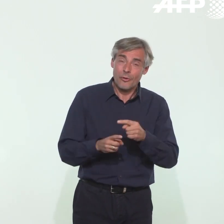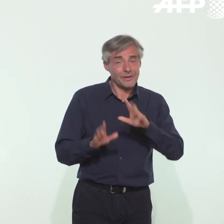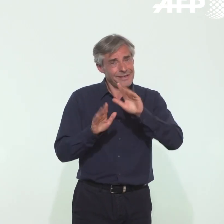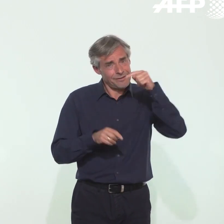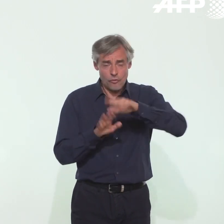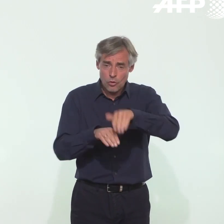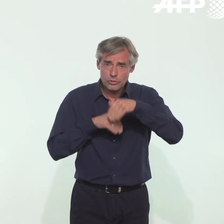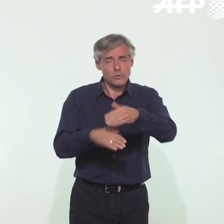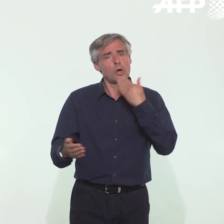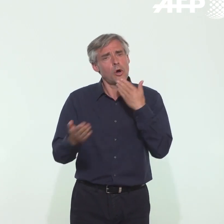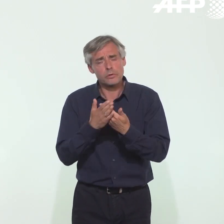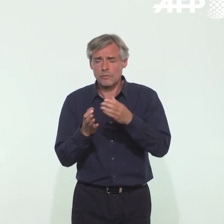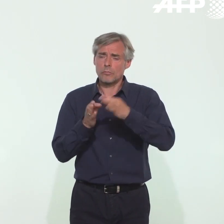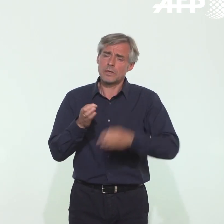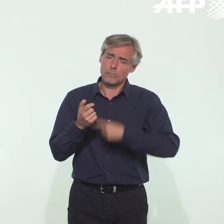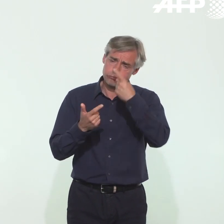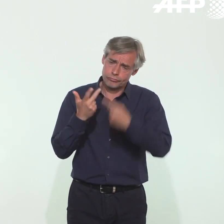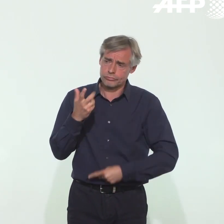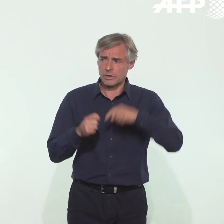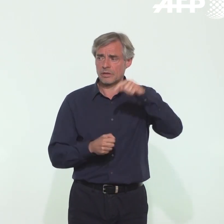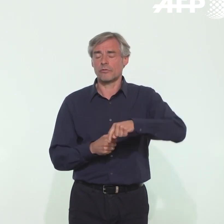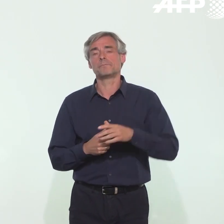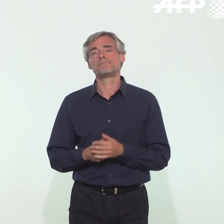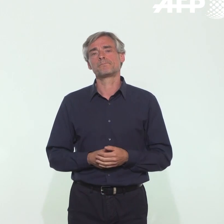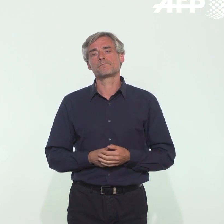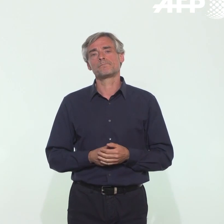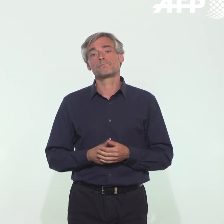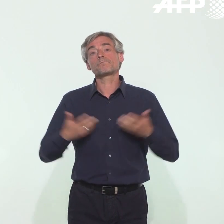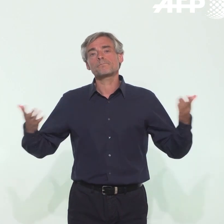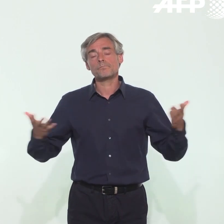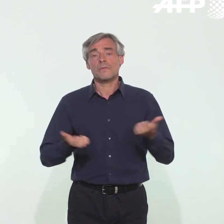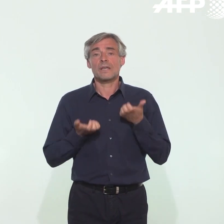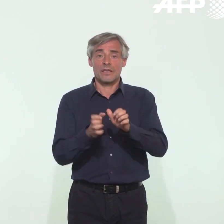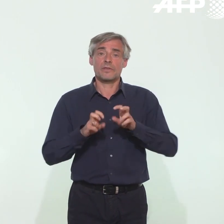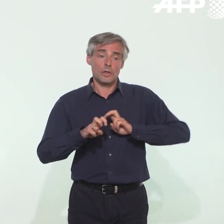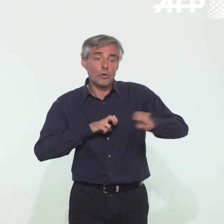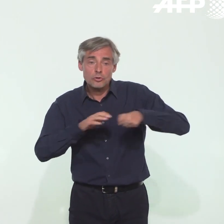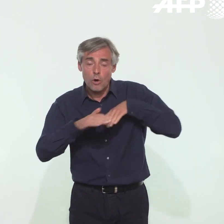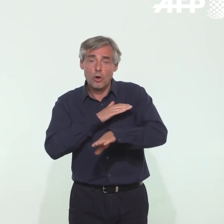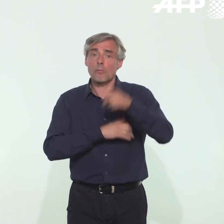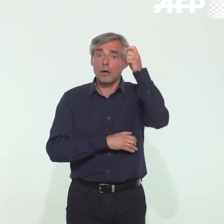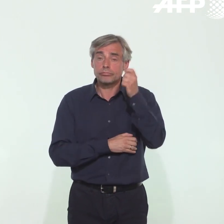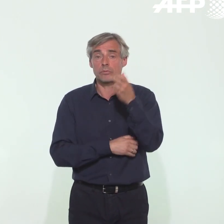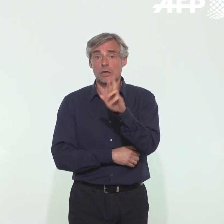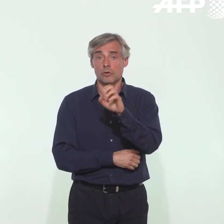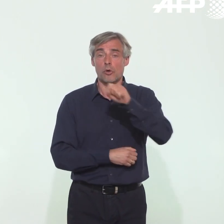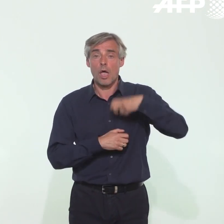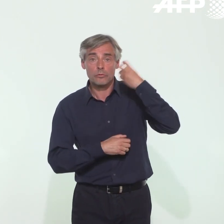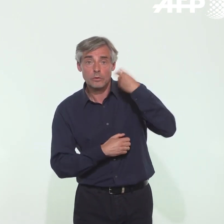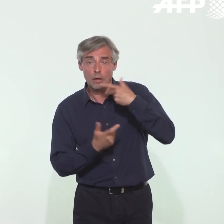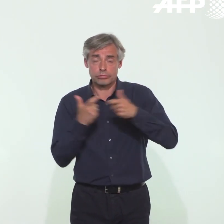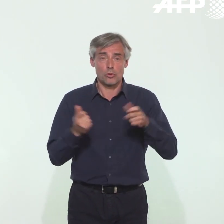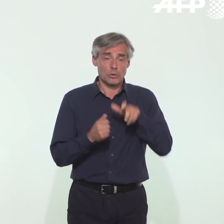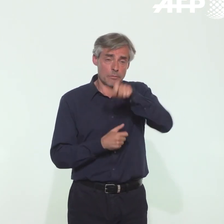Les rendez-vous, les bilans doivent être évidemment effectués. Éviter les transports en commun et les endroits avec beaucoup de monde,